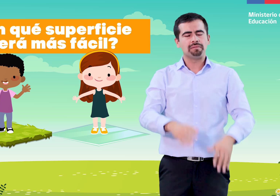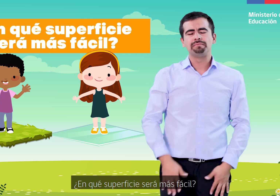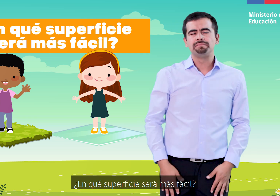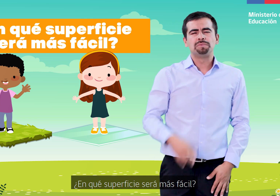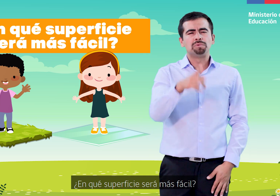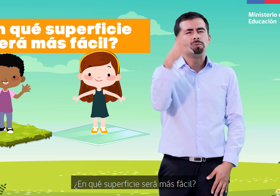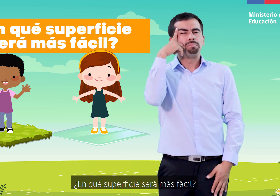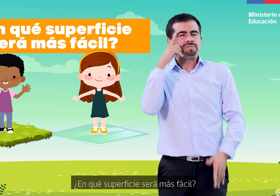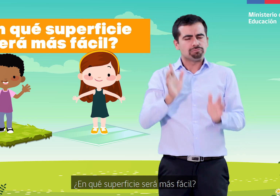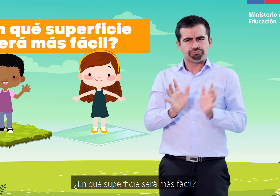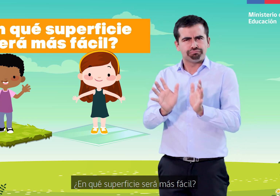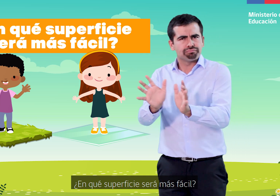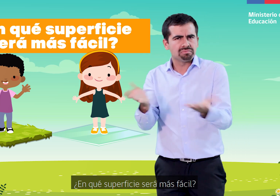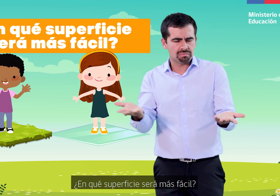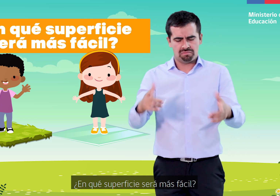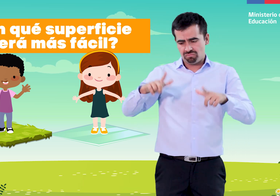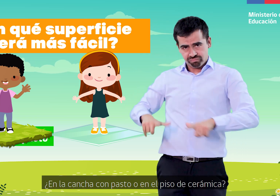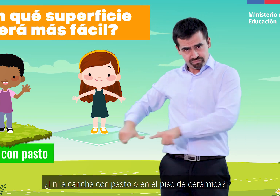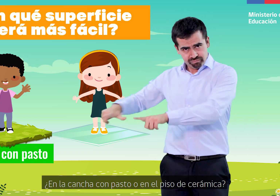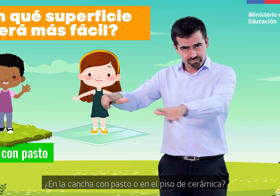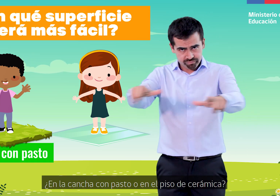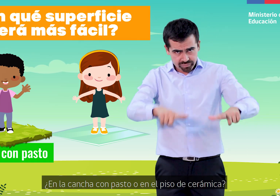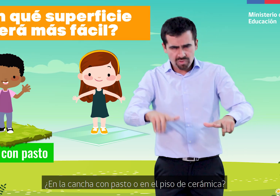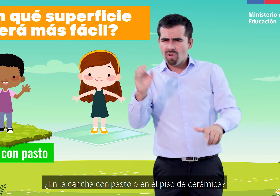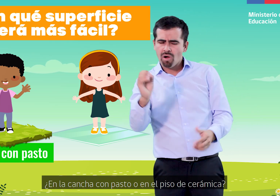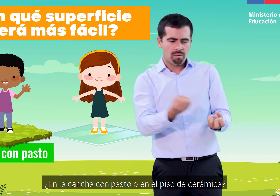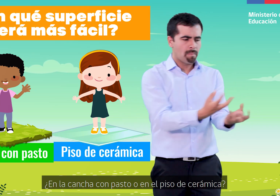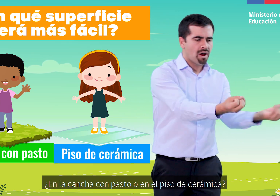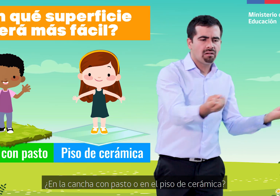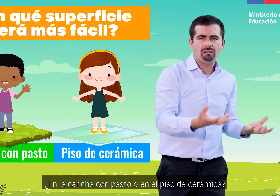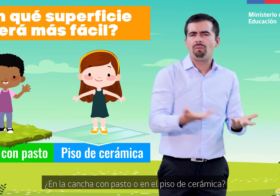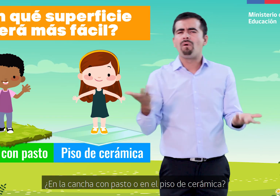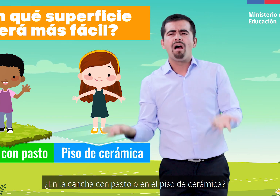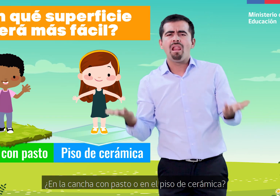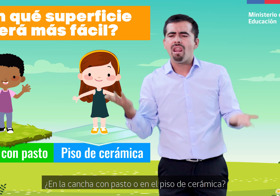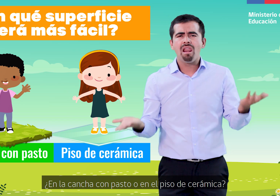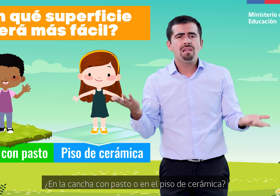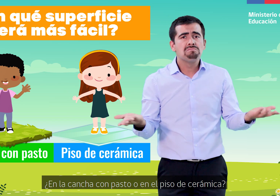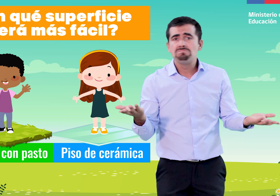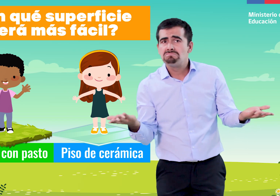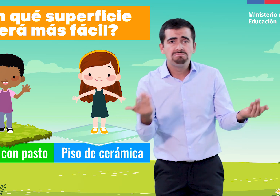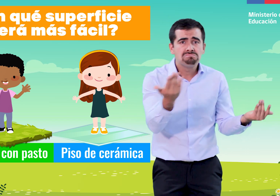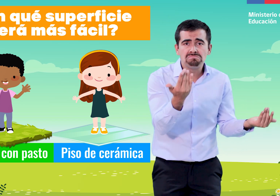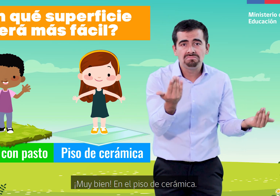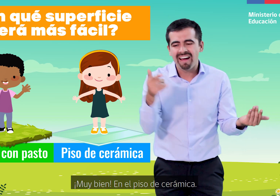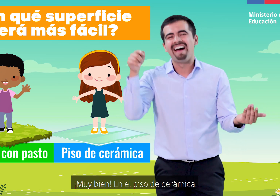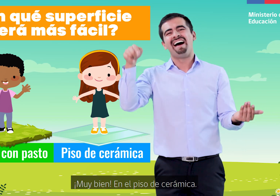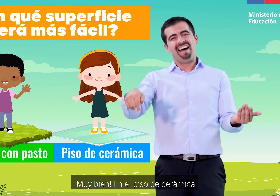¿En qué superficie será más fácil? ¿En la cancha con pasto o en el piso de cerámica? Muy bien,